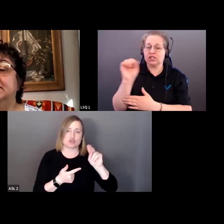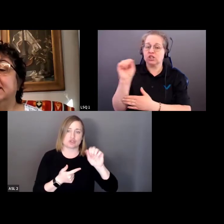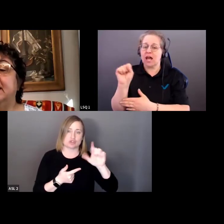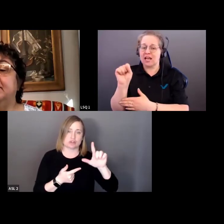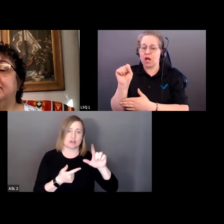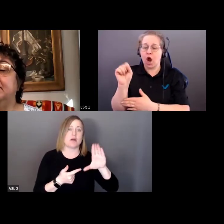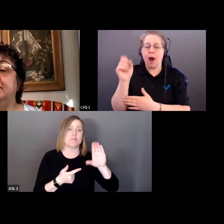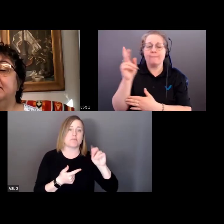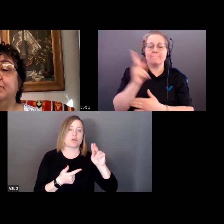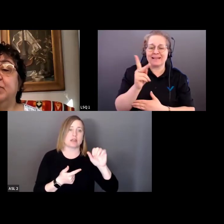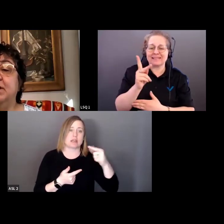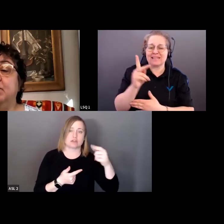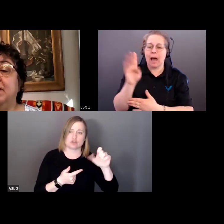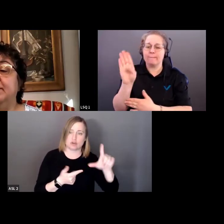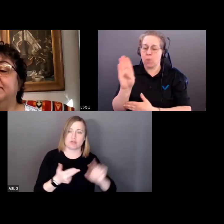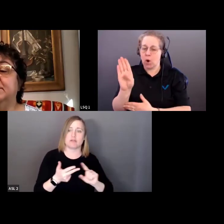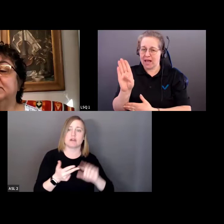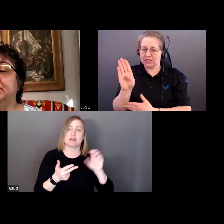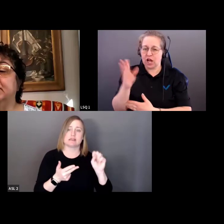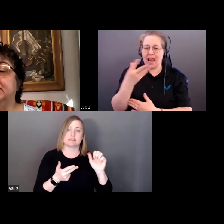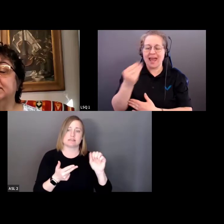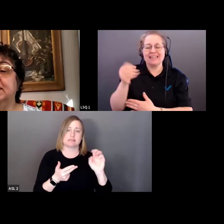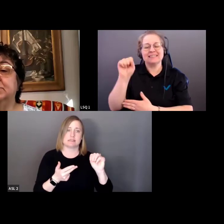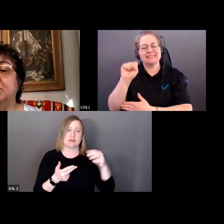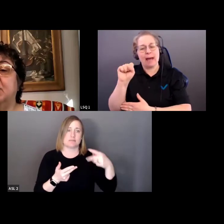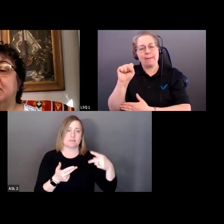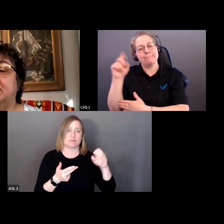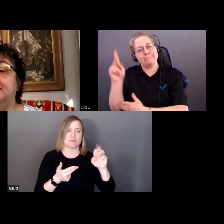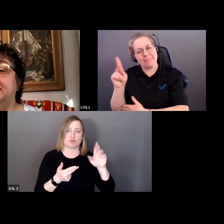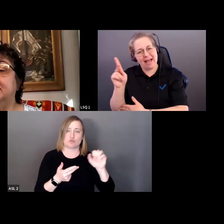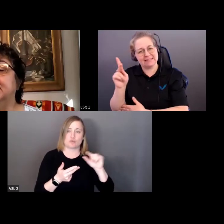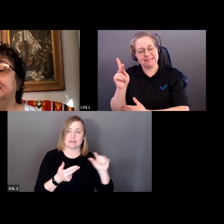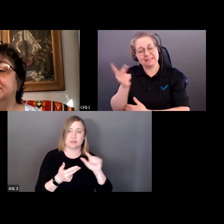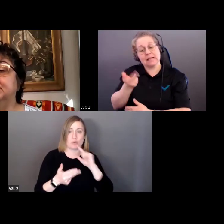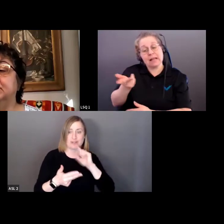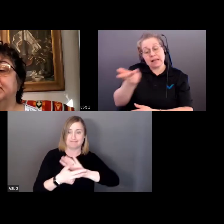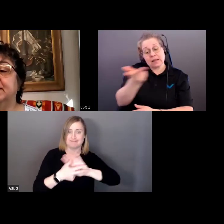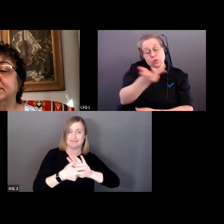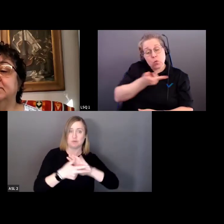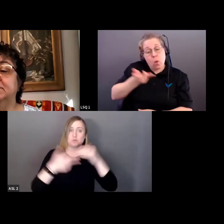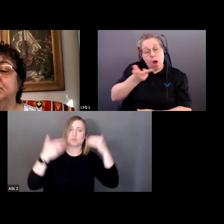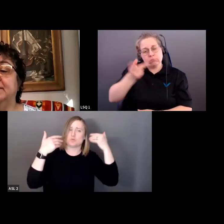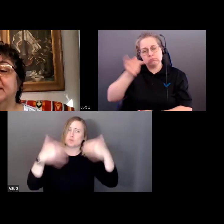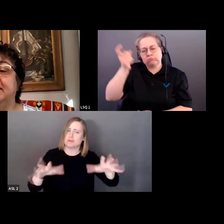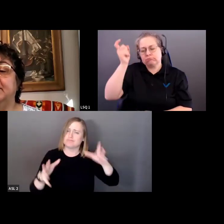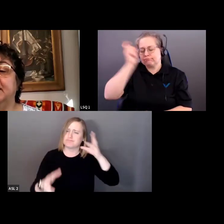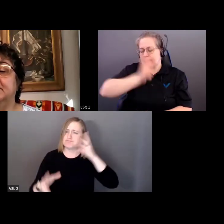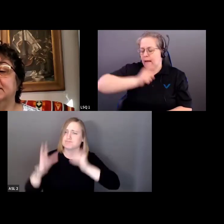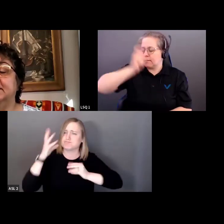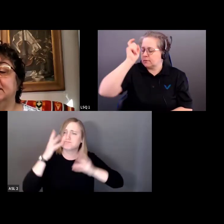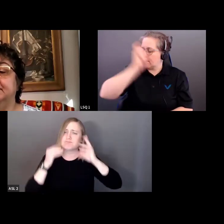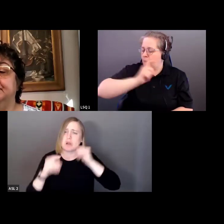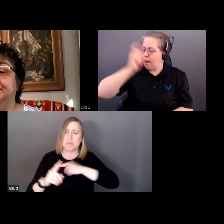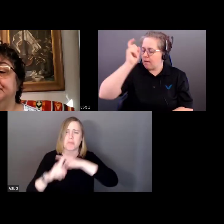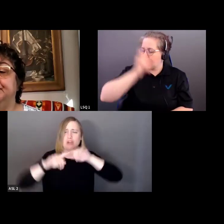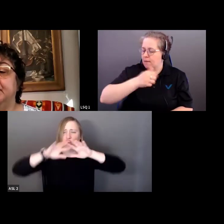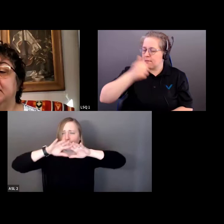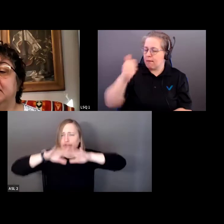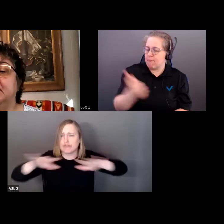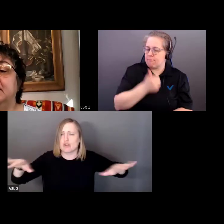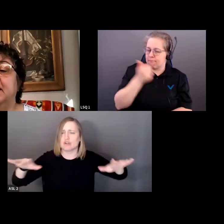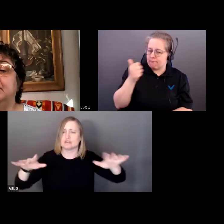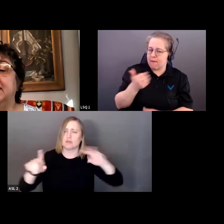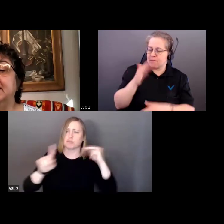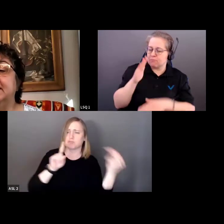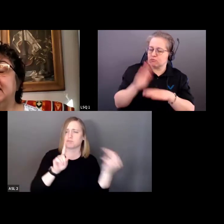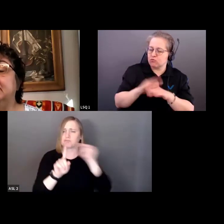Sam Perez. Ensemble, ils ont une longue expérience et peuvent s'appuyer sur leur point de vue